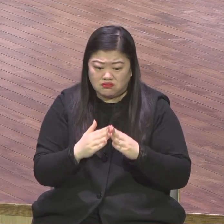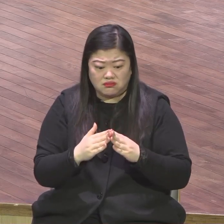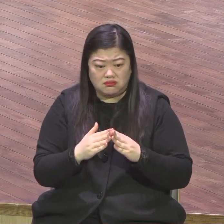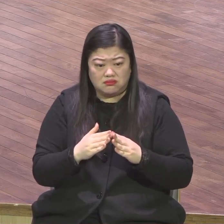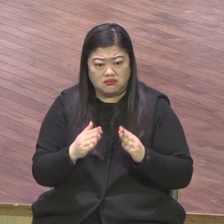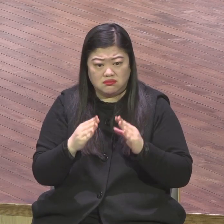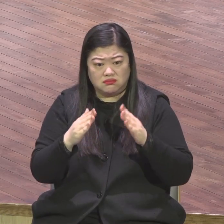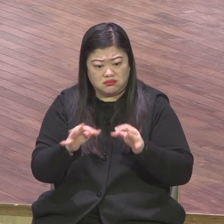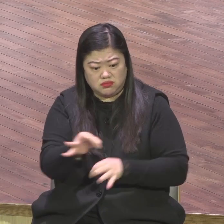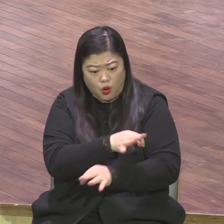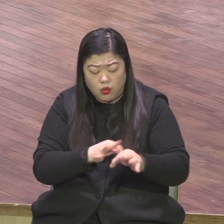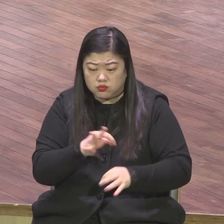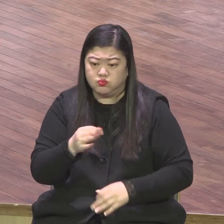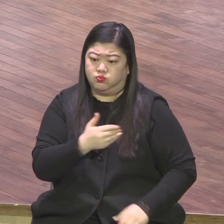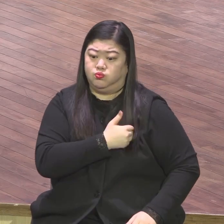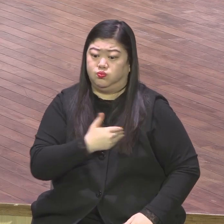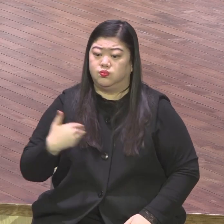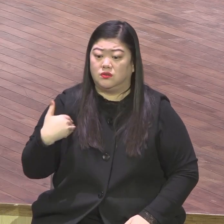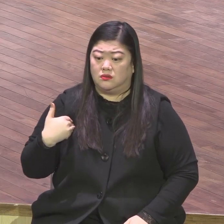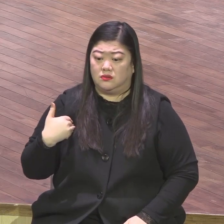있었는데 갑자기 하나님이 불어있었어요